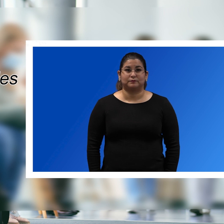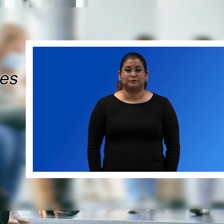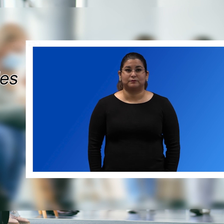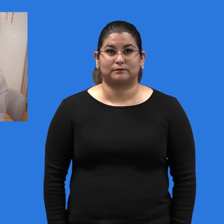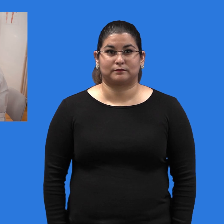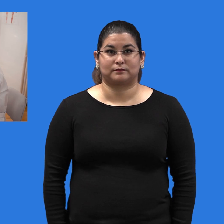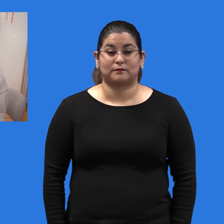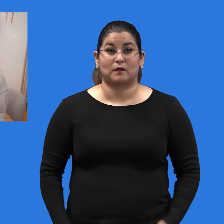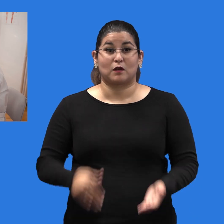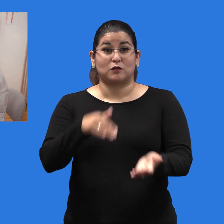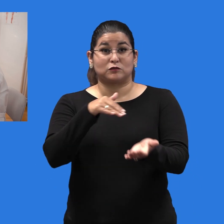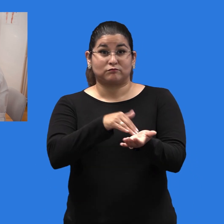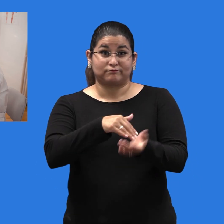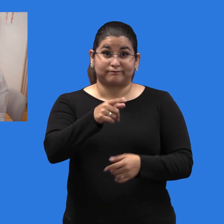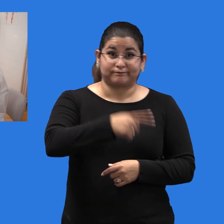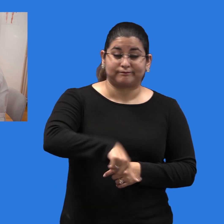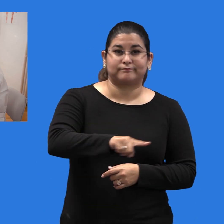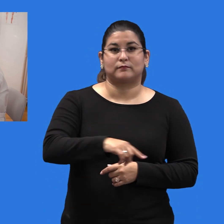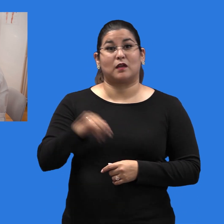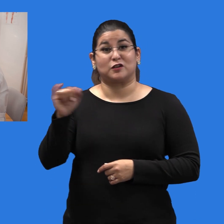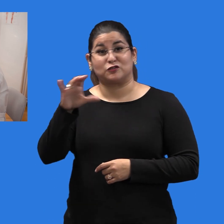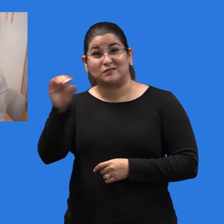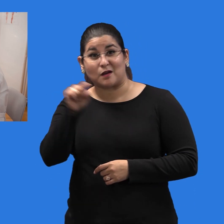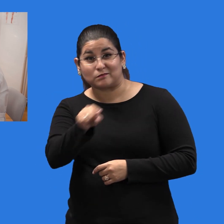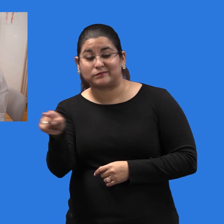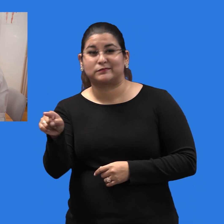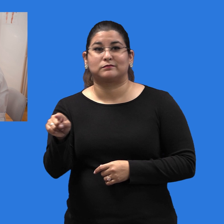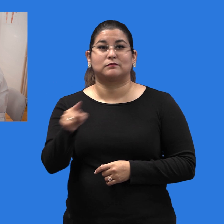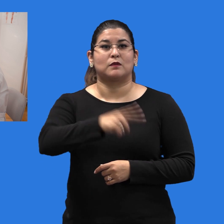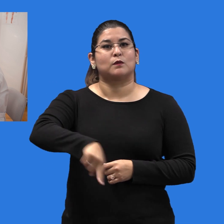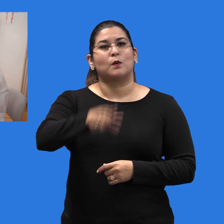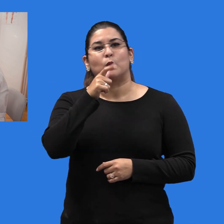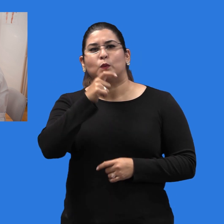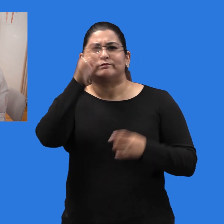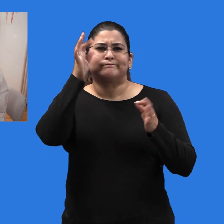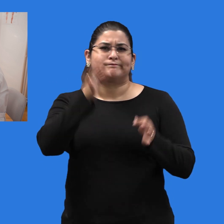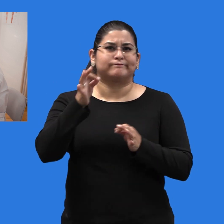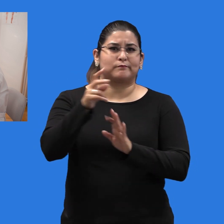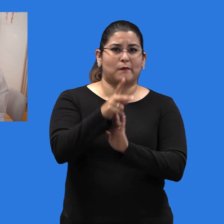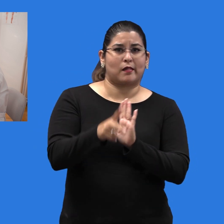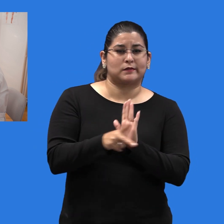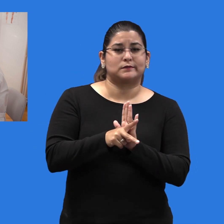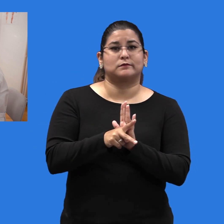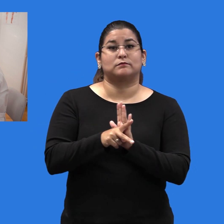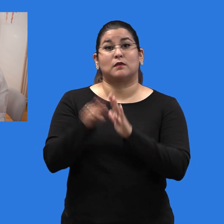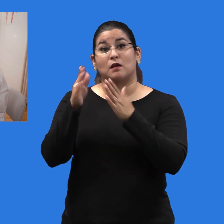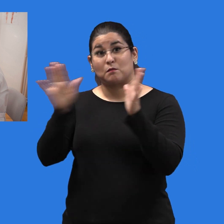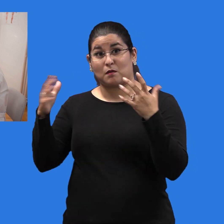Los proveedores de atención médica, compañías de seguro, encargados de formular políticas y profesionales